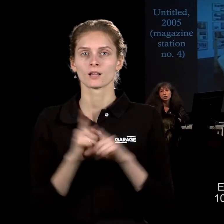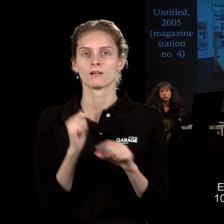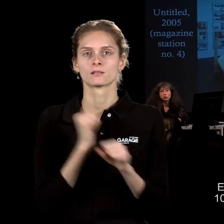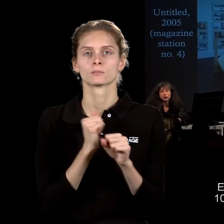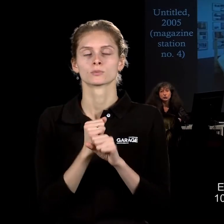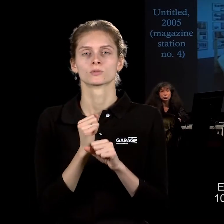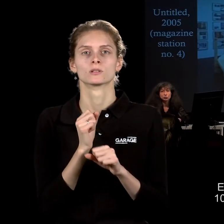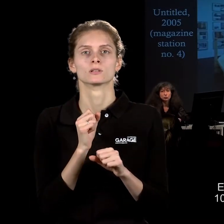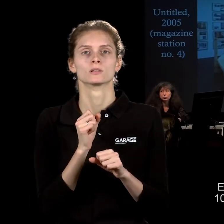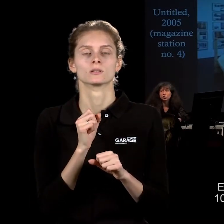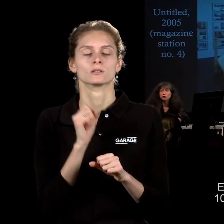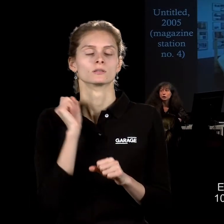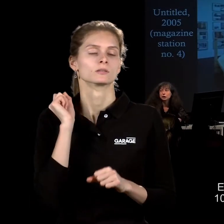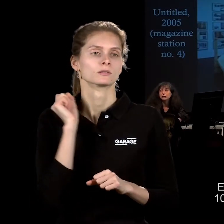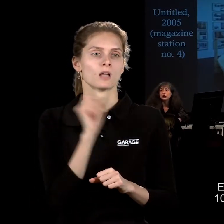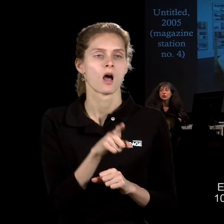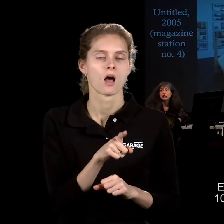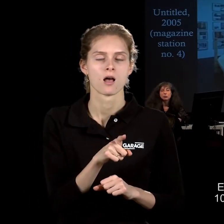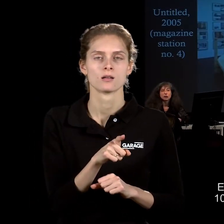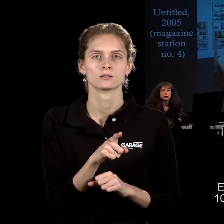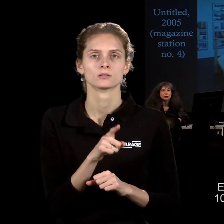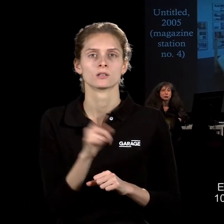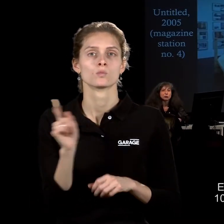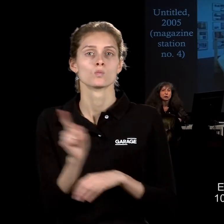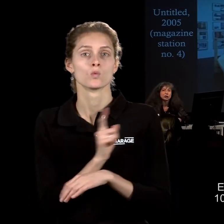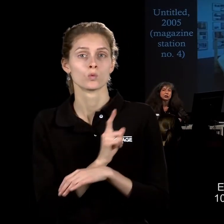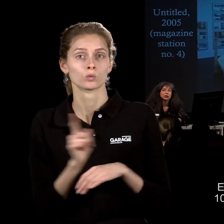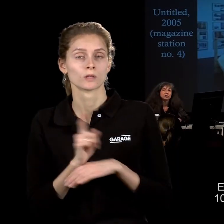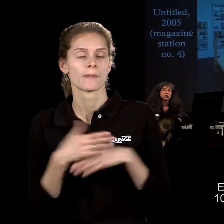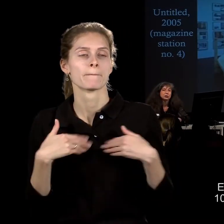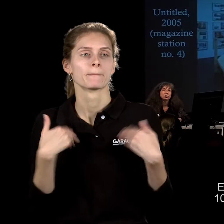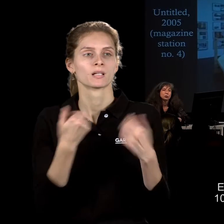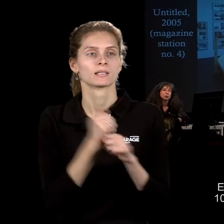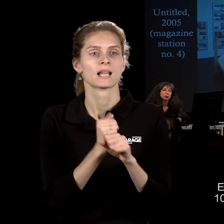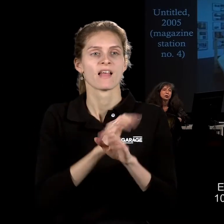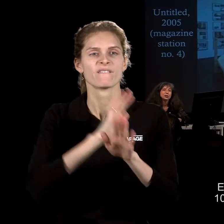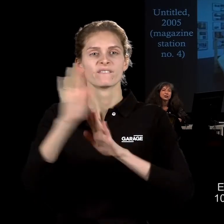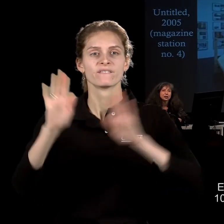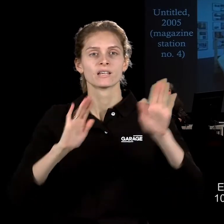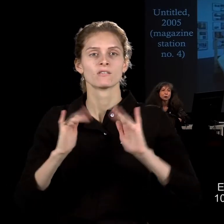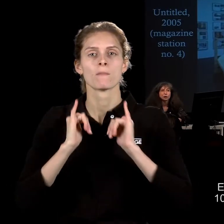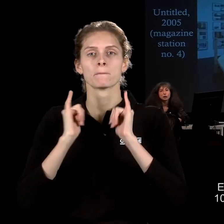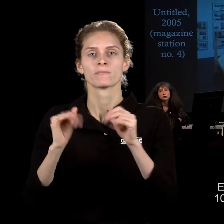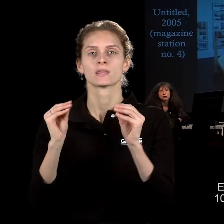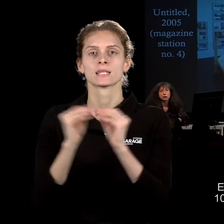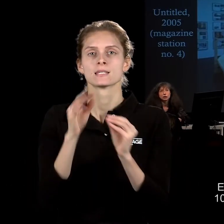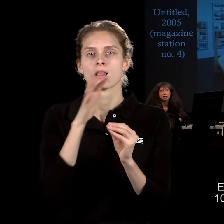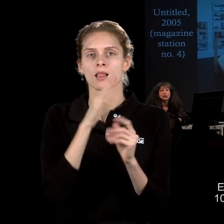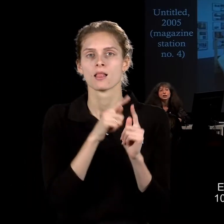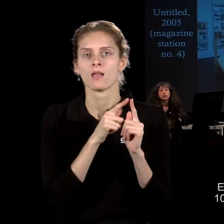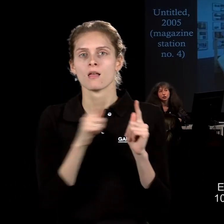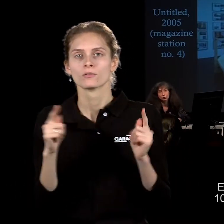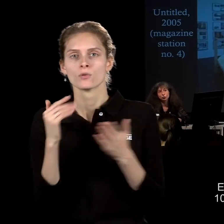по заказу музея, где ему предложили сделать выставку, посвящённую десятилетию программ